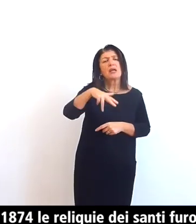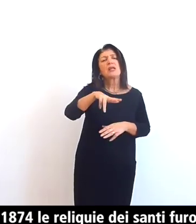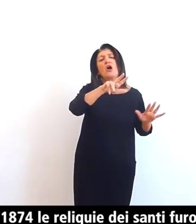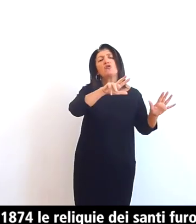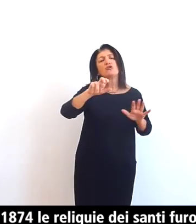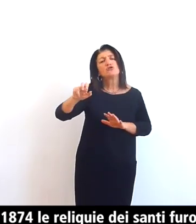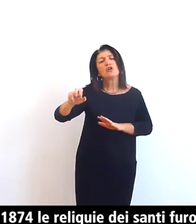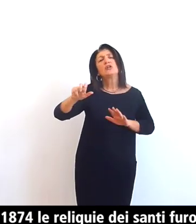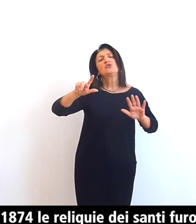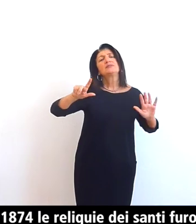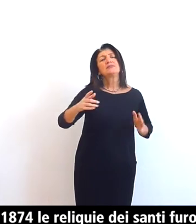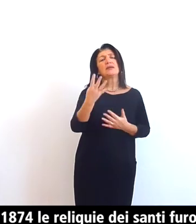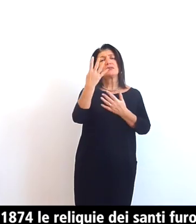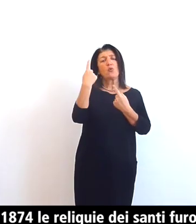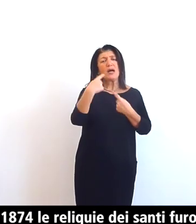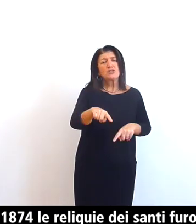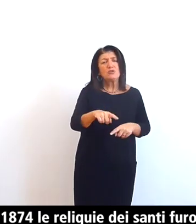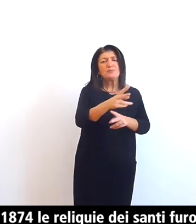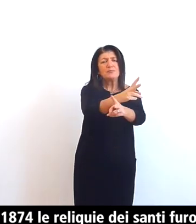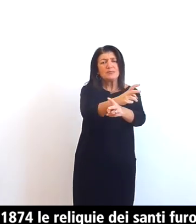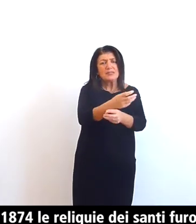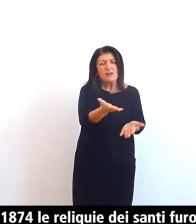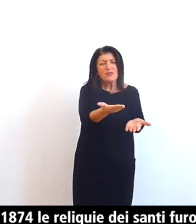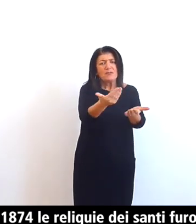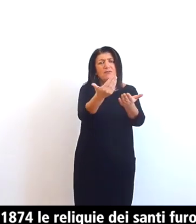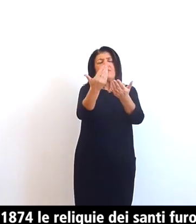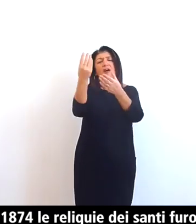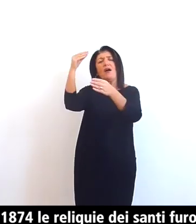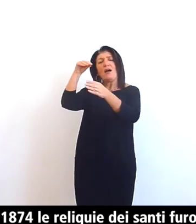santi furono deposte in una nuova urna in argento e cristallo